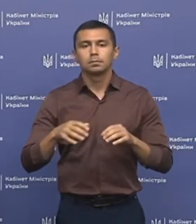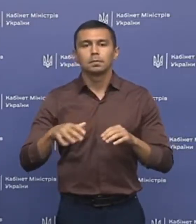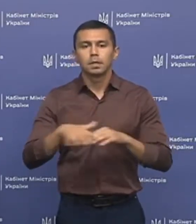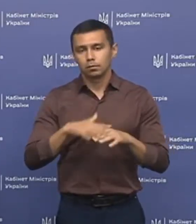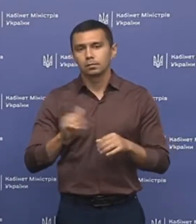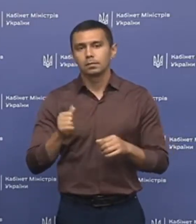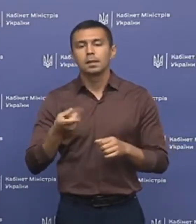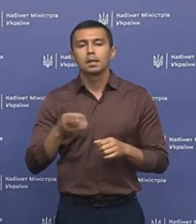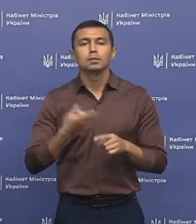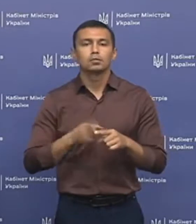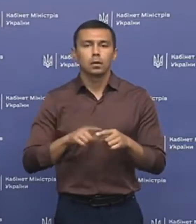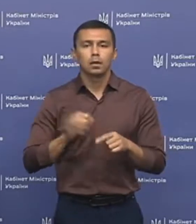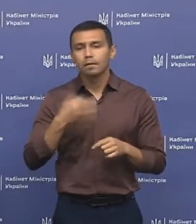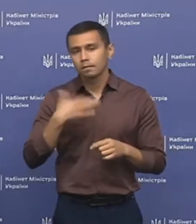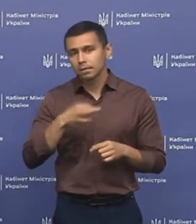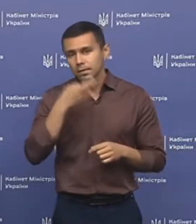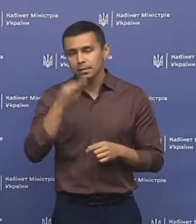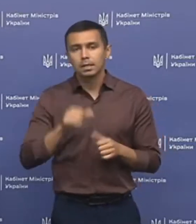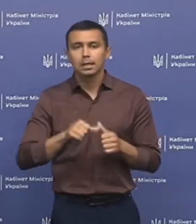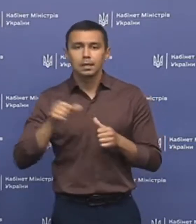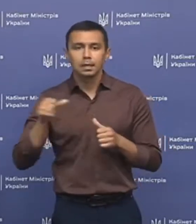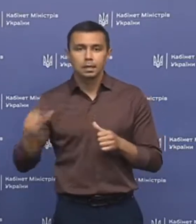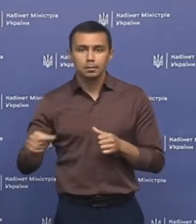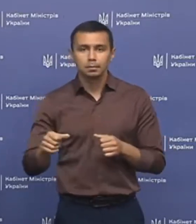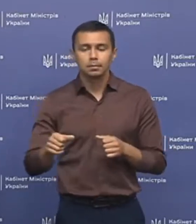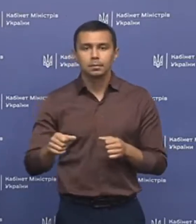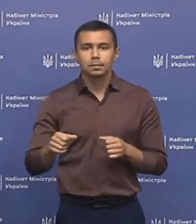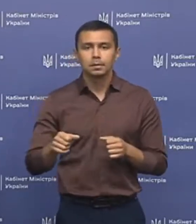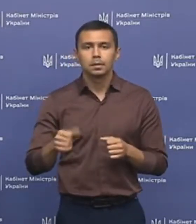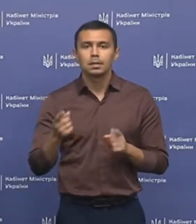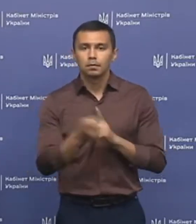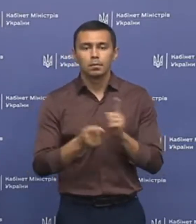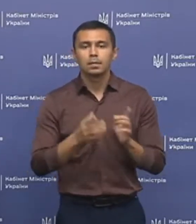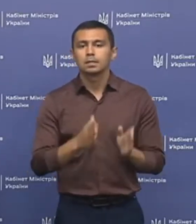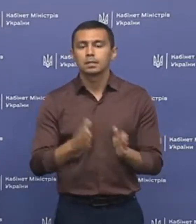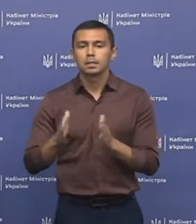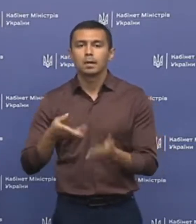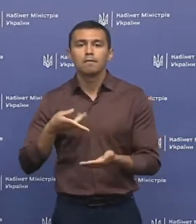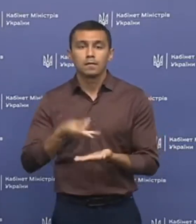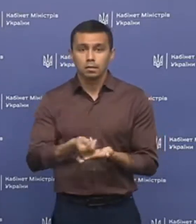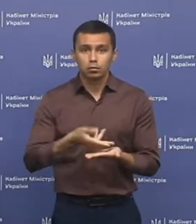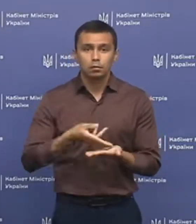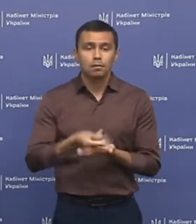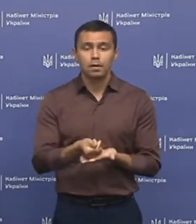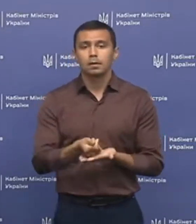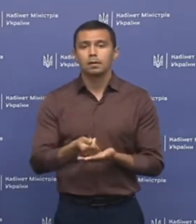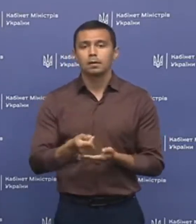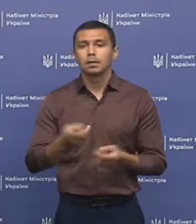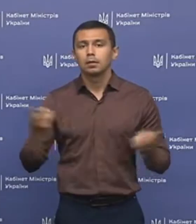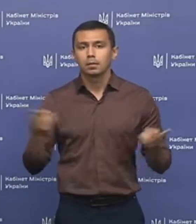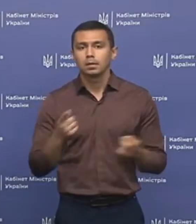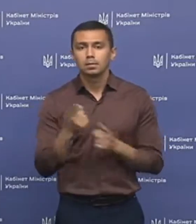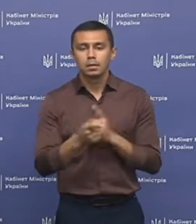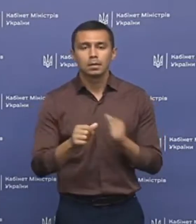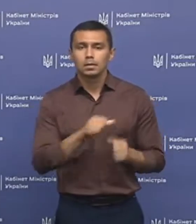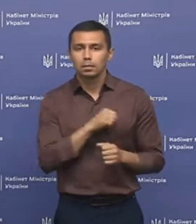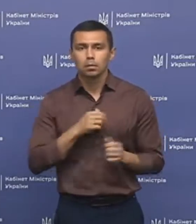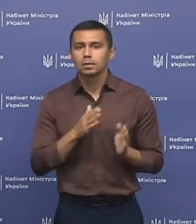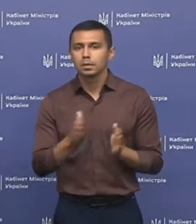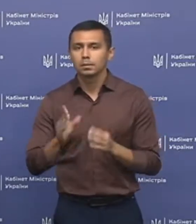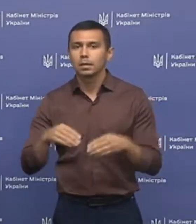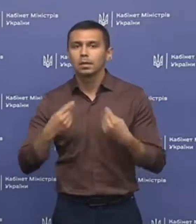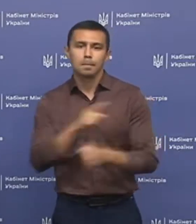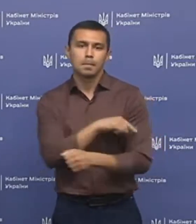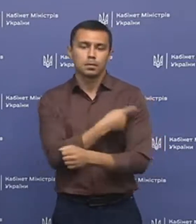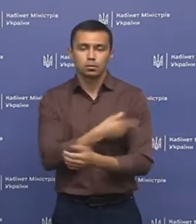Для цього, як я вже сказала, крім трансформації системи фінансування, необхідно змінити саму систему